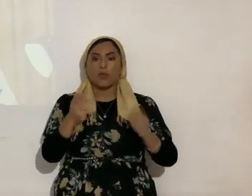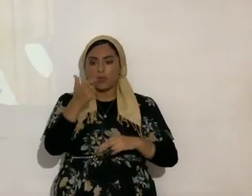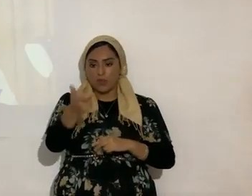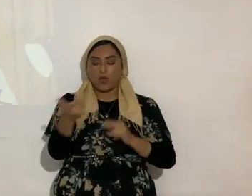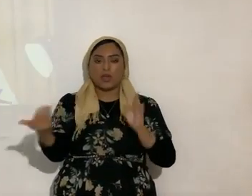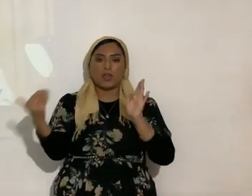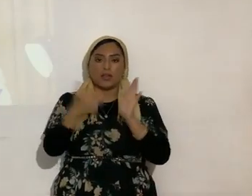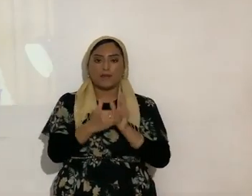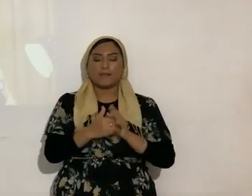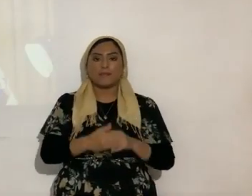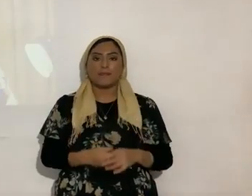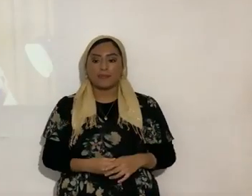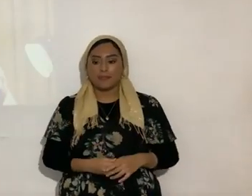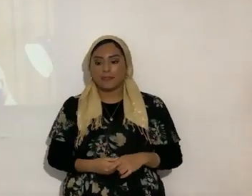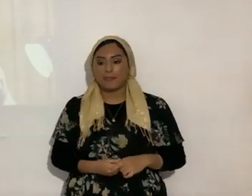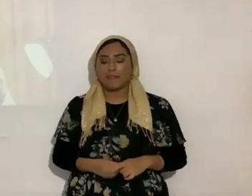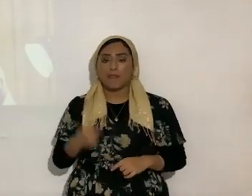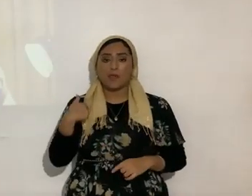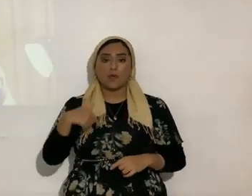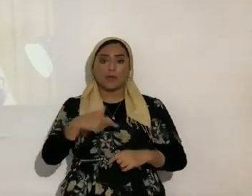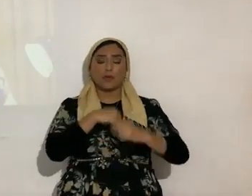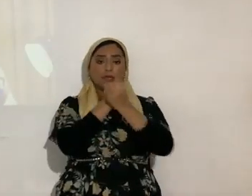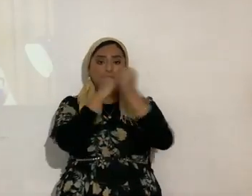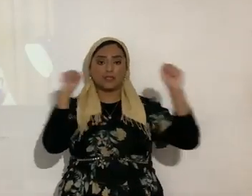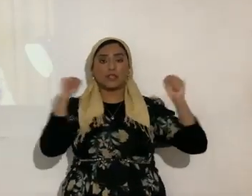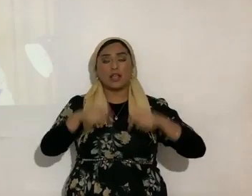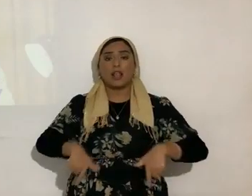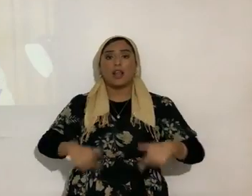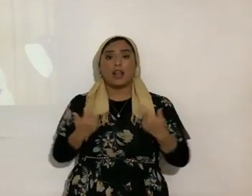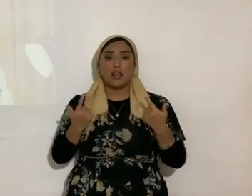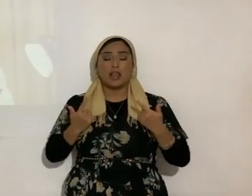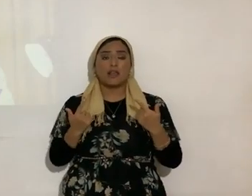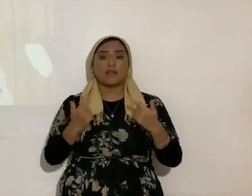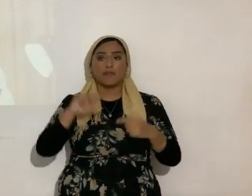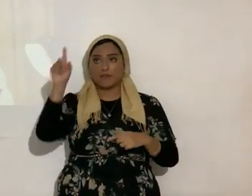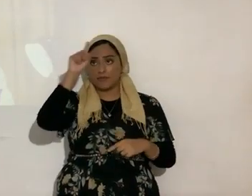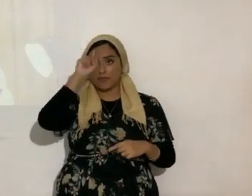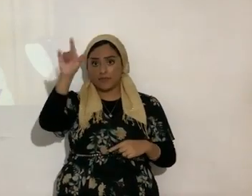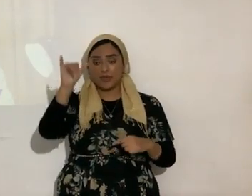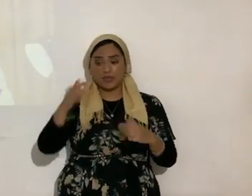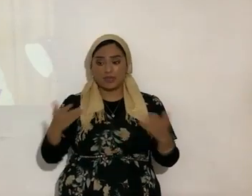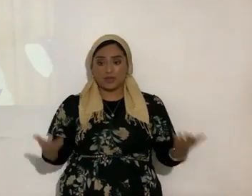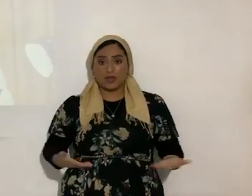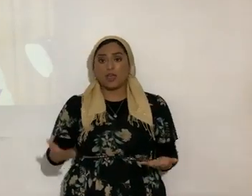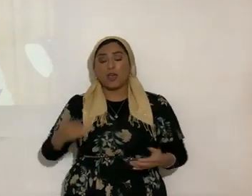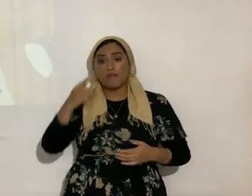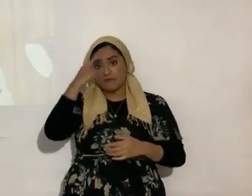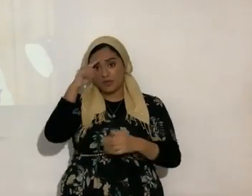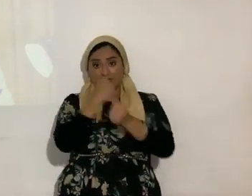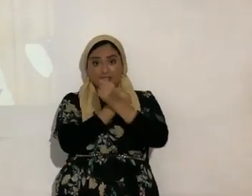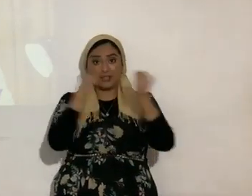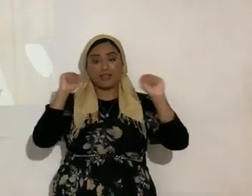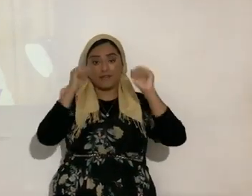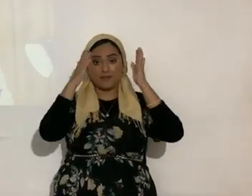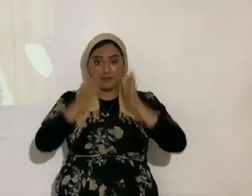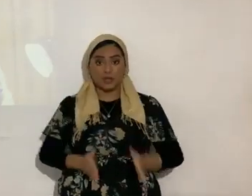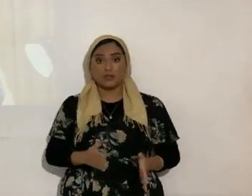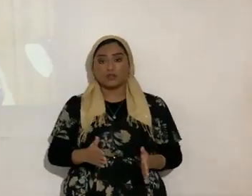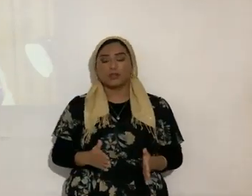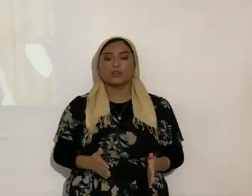Bueno, entonces ya uno como salvo vive aún en la eternidad, el presente, para un salvo, para una salva, es parte de